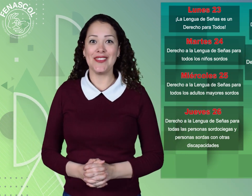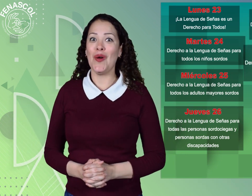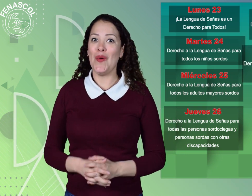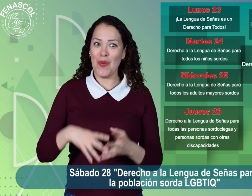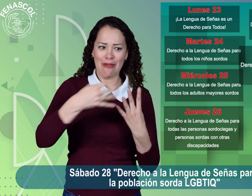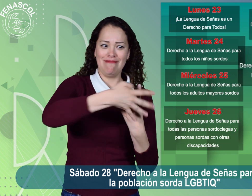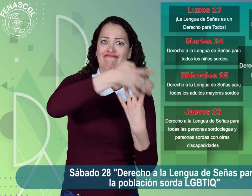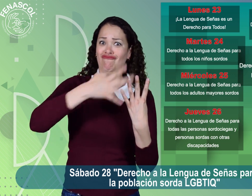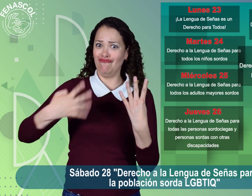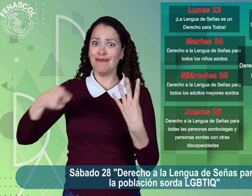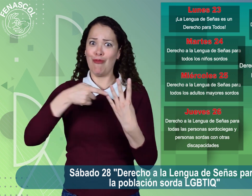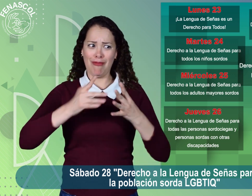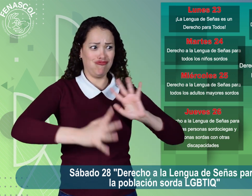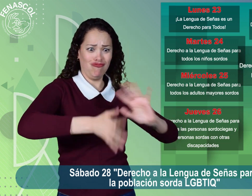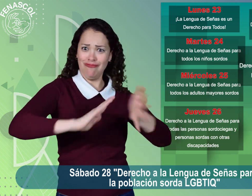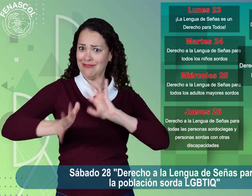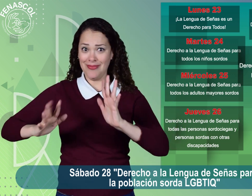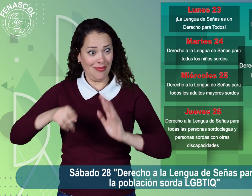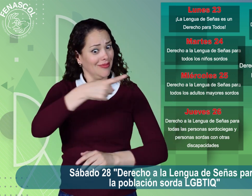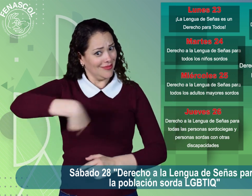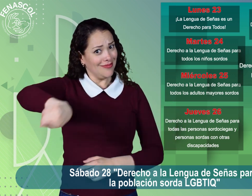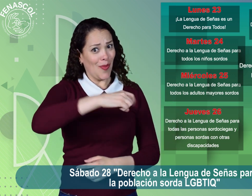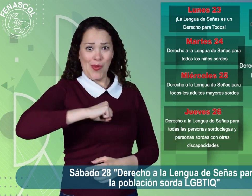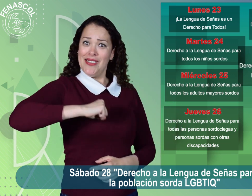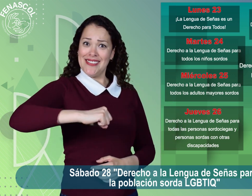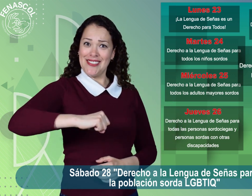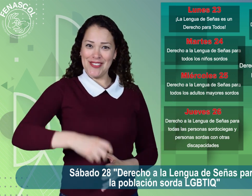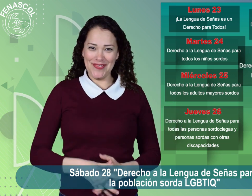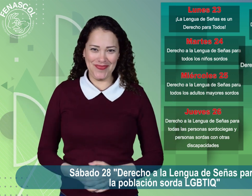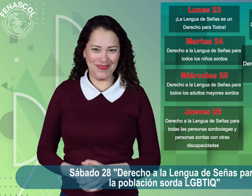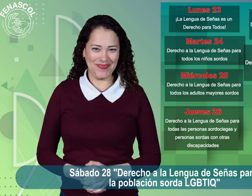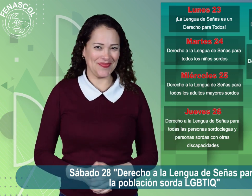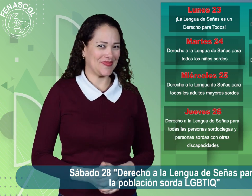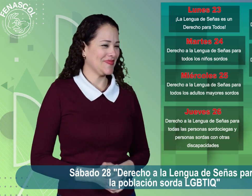Sábado 28, Derecho a la lengua de señas para la población sorda LGBTIQ.